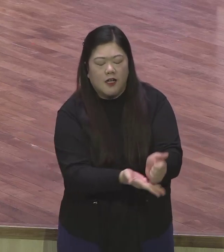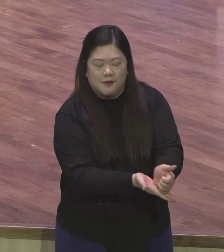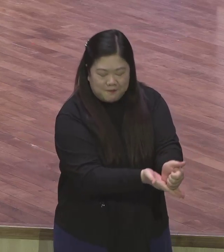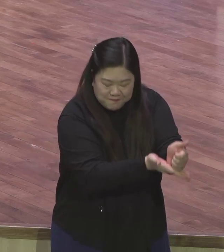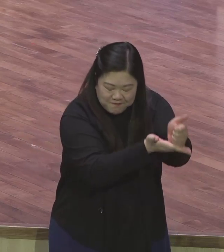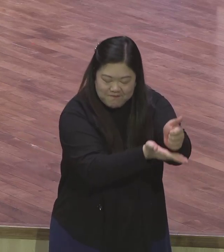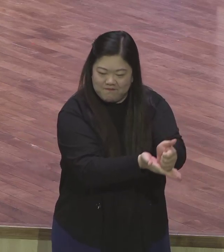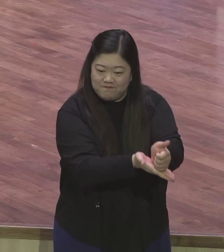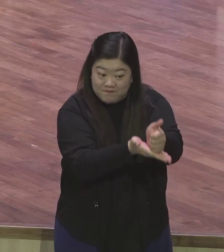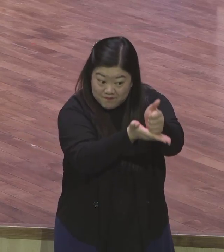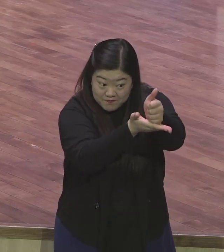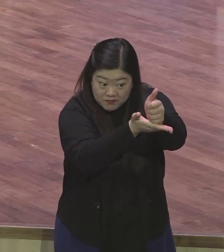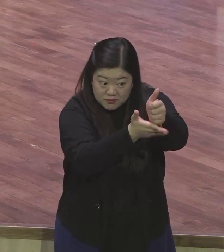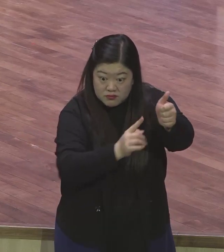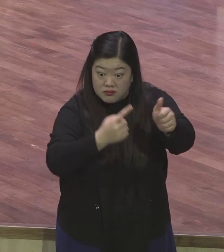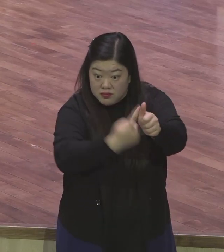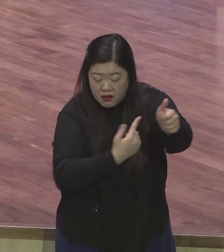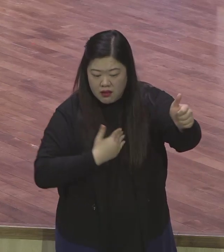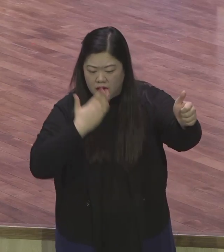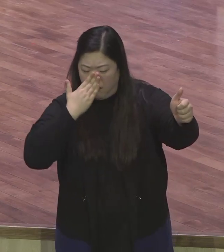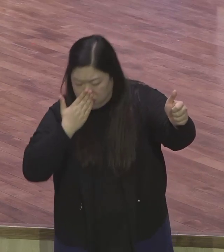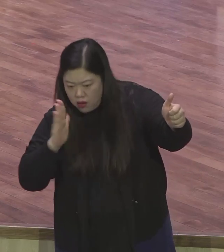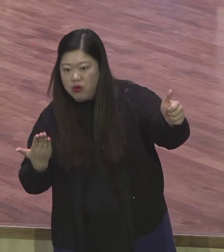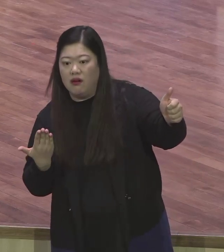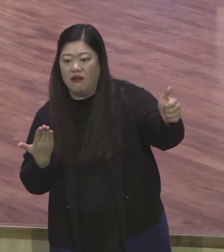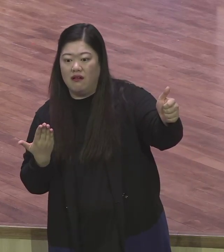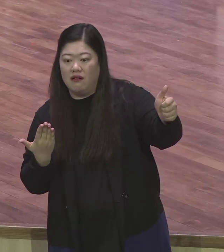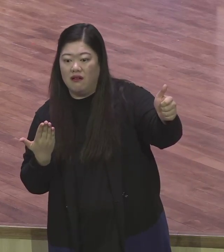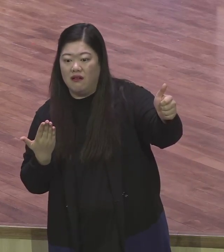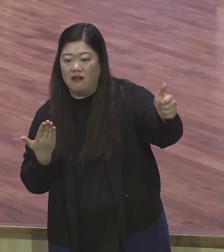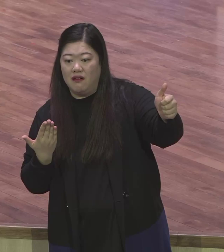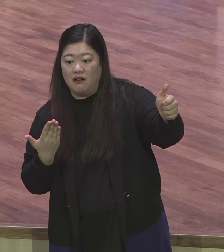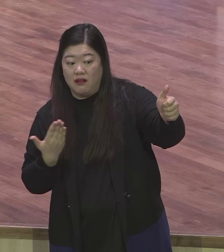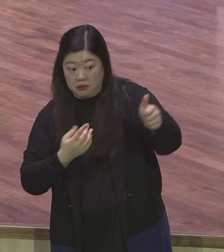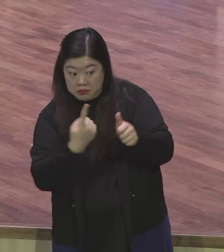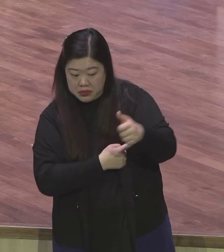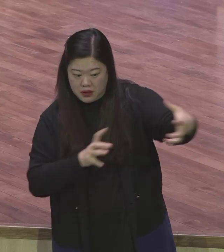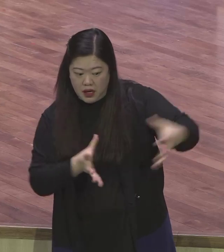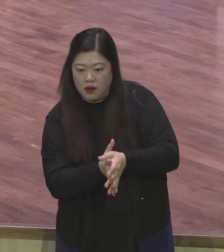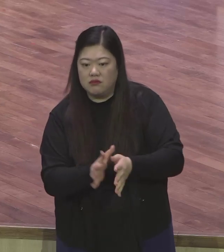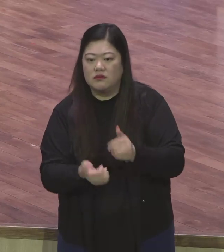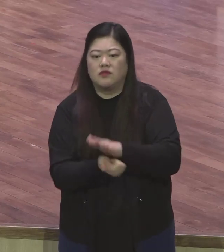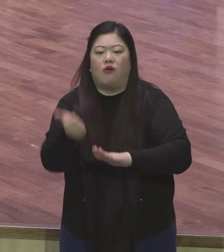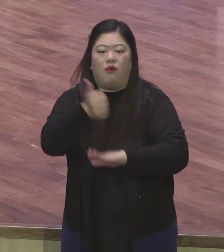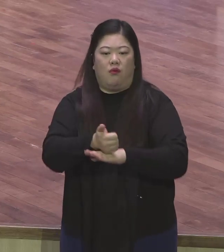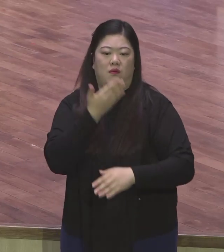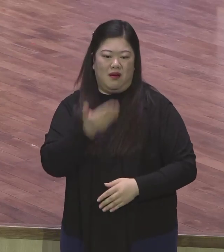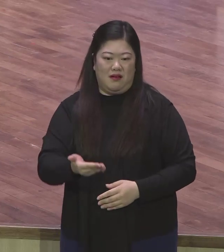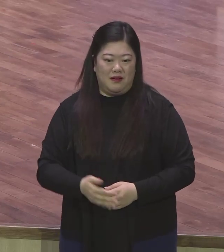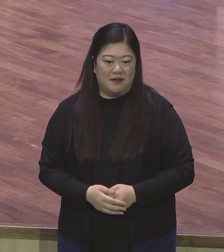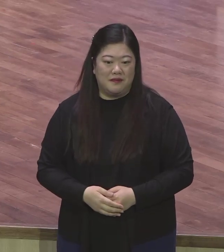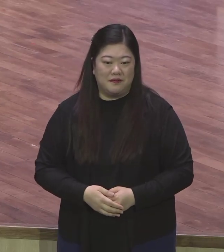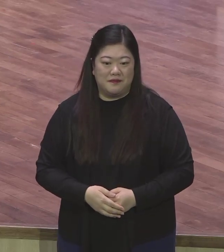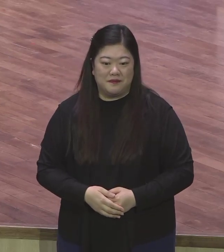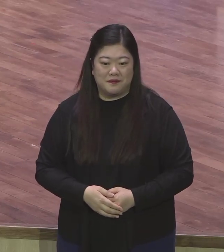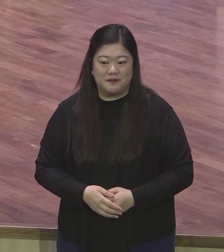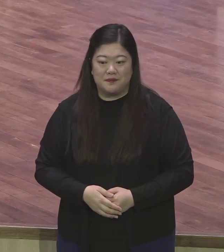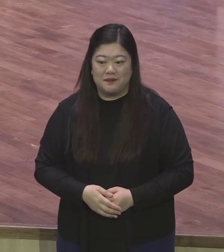겸손이란 말이에요 이게 겸손 이게 성공 비결이란 말이에요 이게 열매의 비결이에요 이런